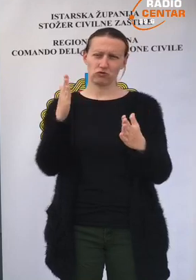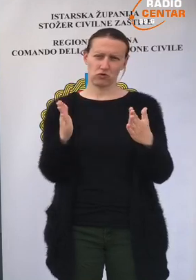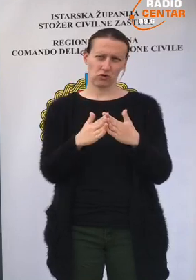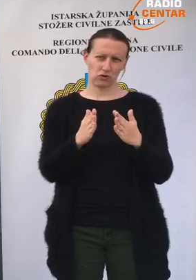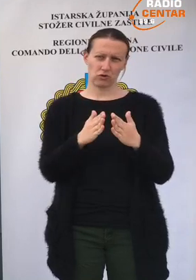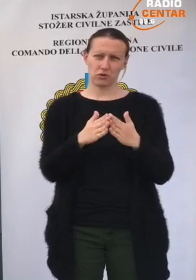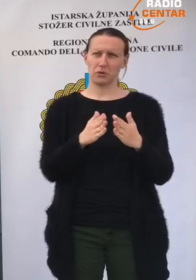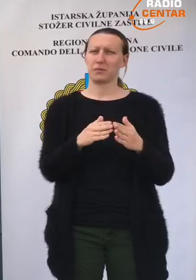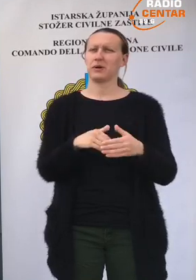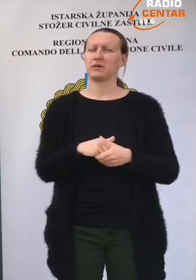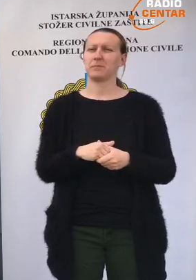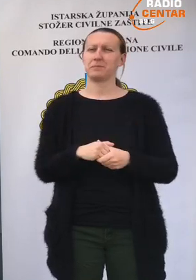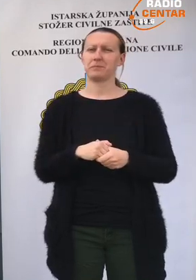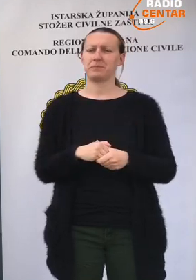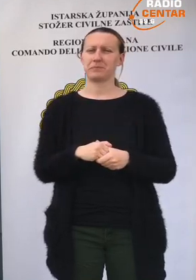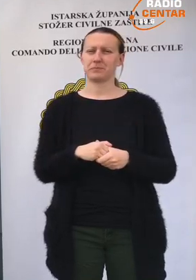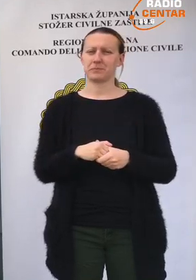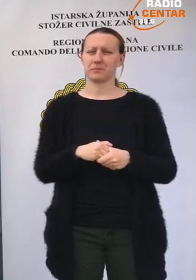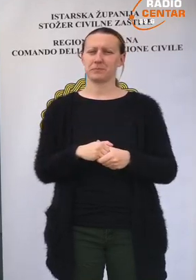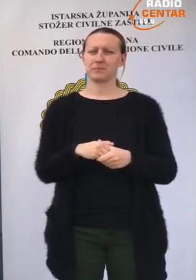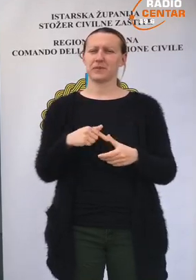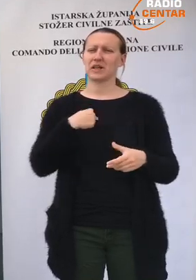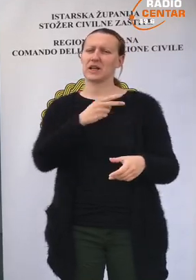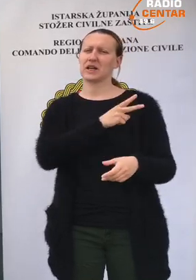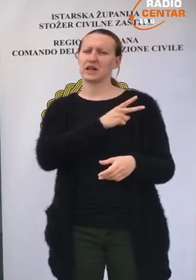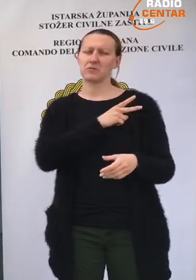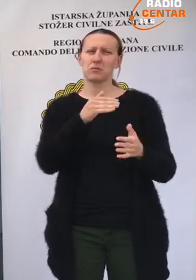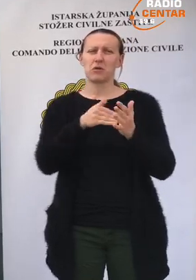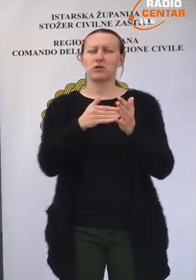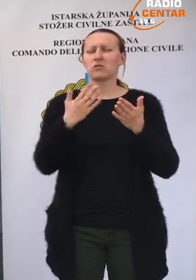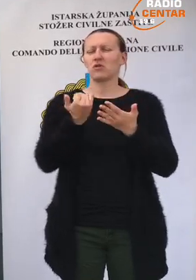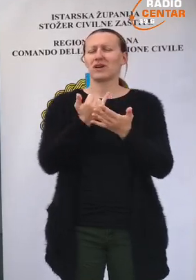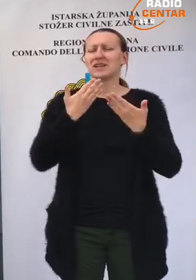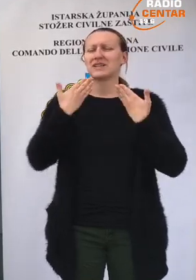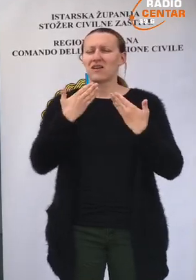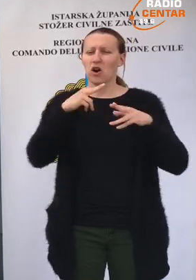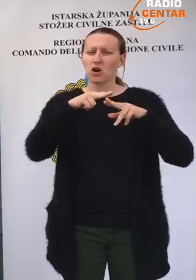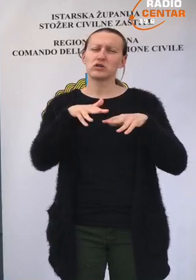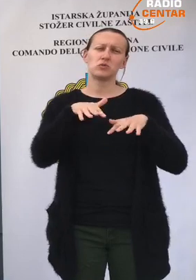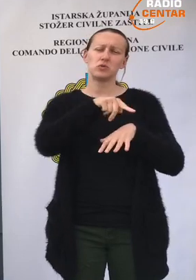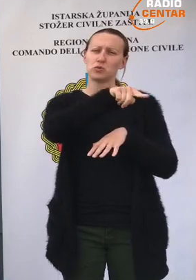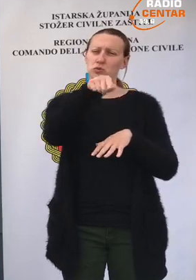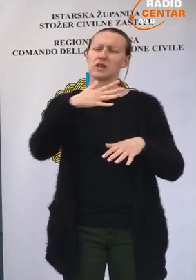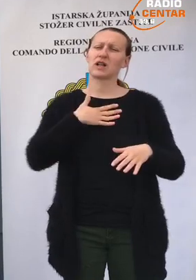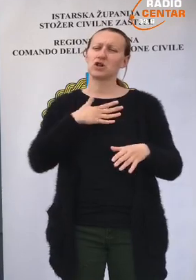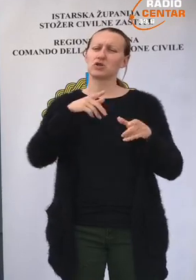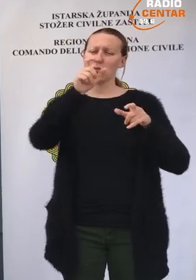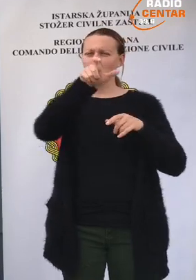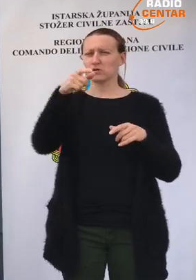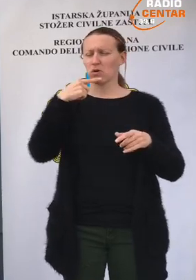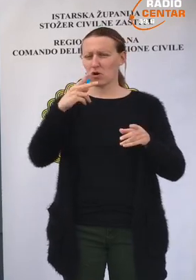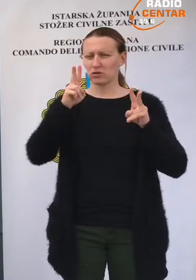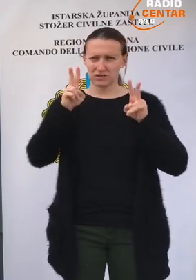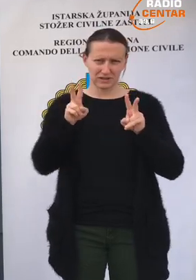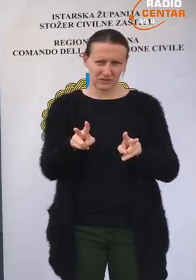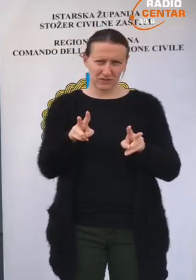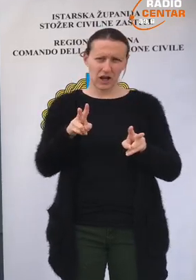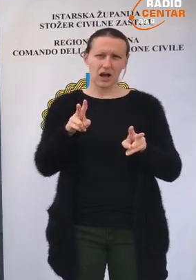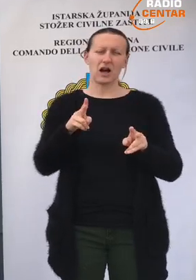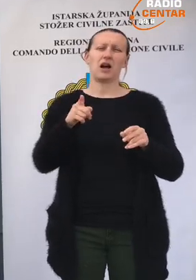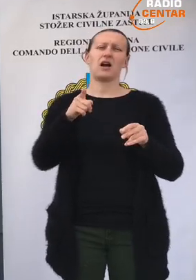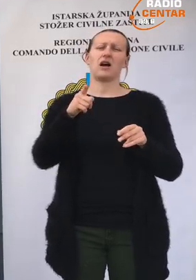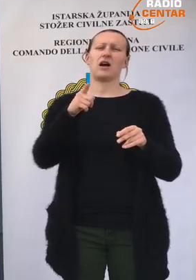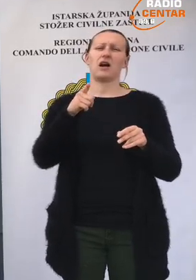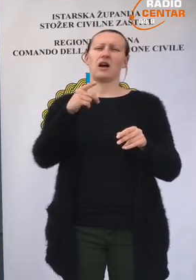otpušteno iz bolnice. Ja imam uvijek potrebu se zahvaliti osim građanima i našim pacijentima koji stvarno,